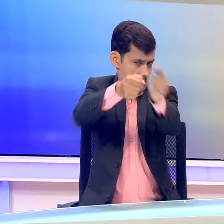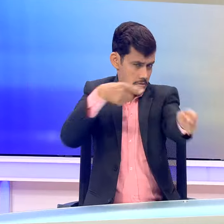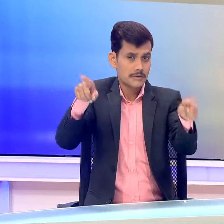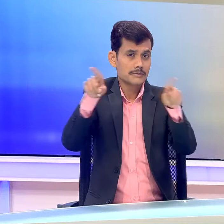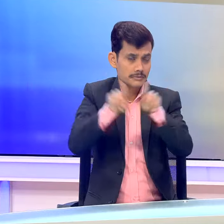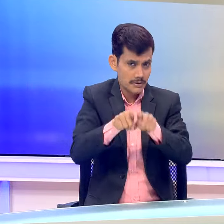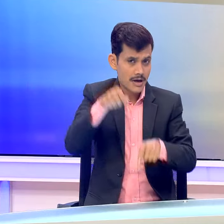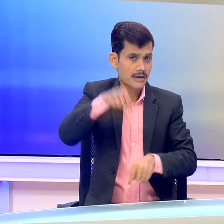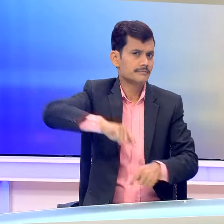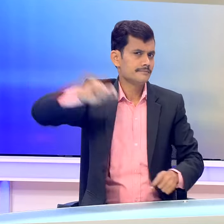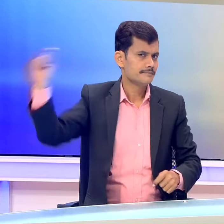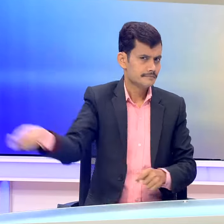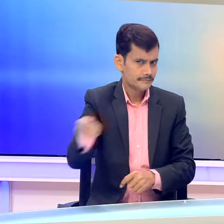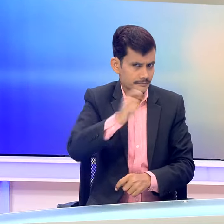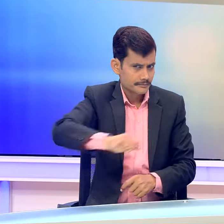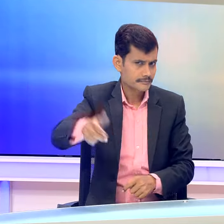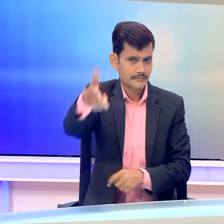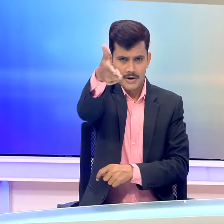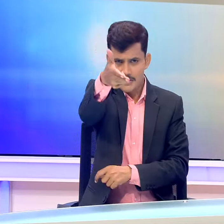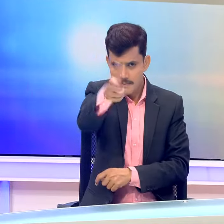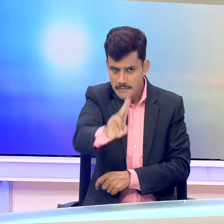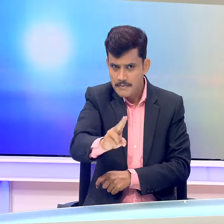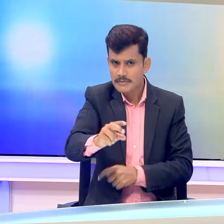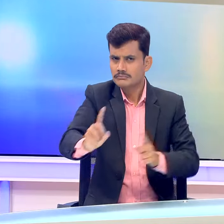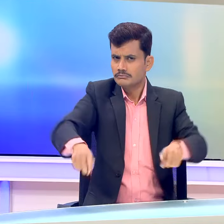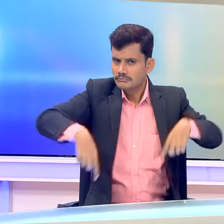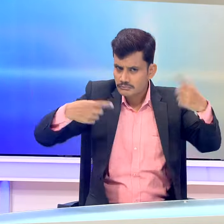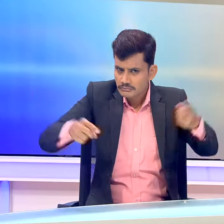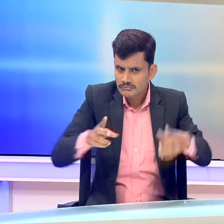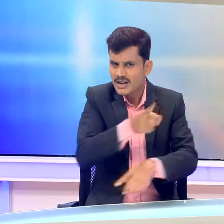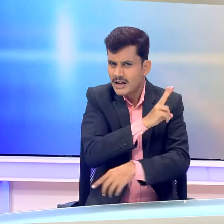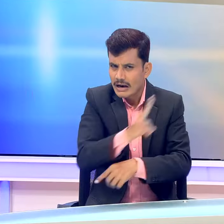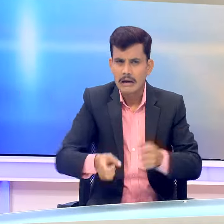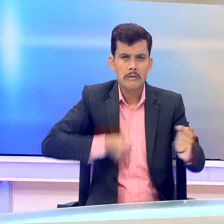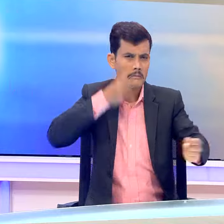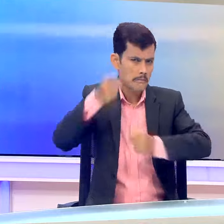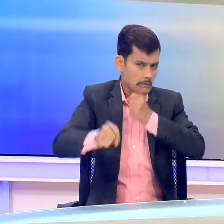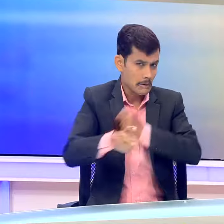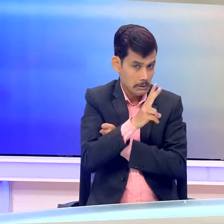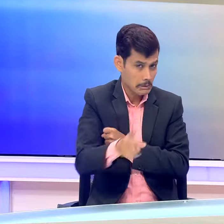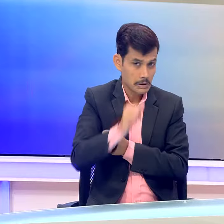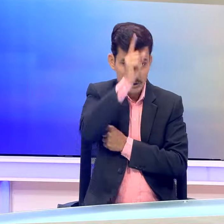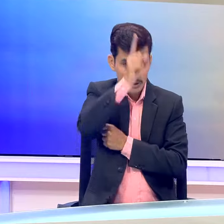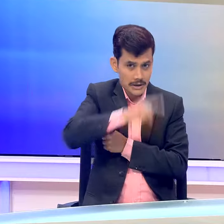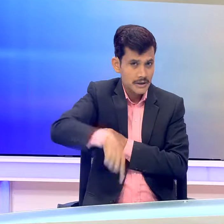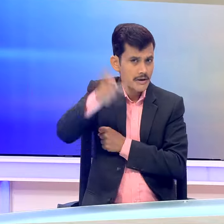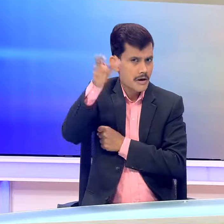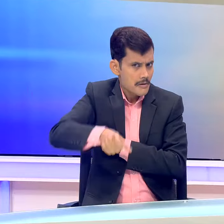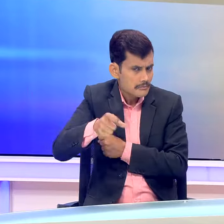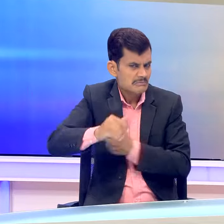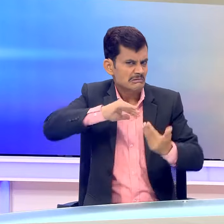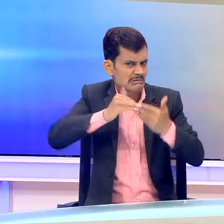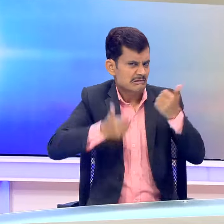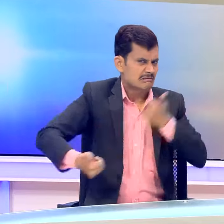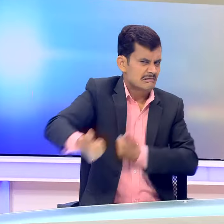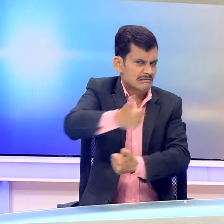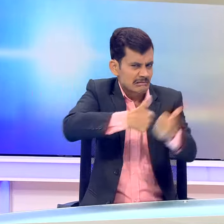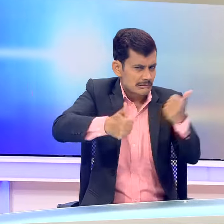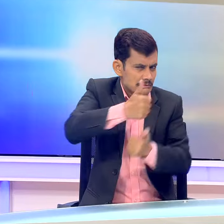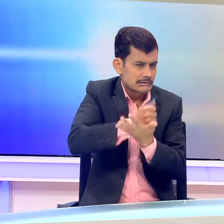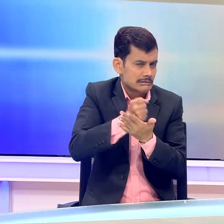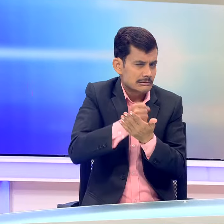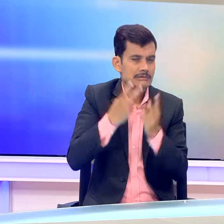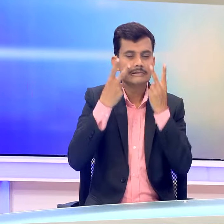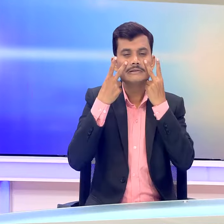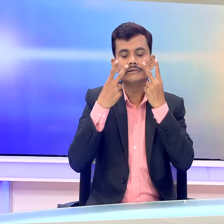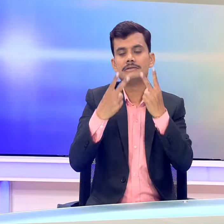बाद्मिंटन, शोटिंग, रोइंग और अटलेटिक्स में भी भारती अथलेट जोर अजमाईश करते नसराएंगे